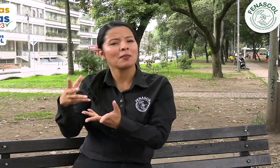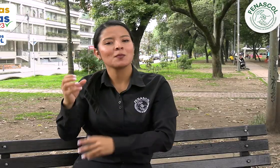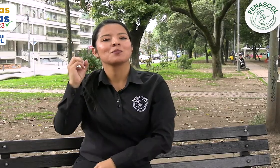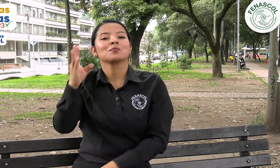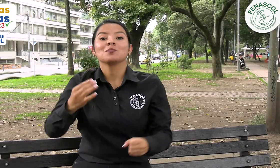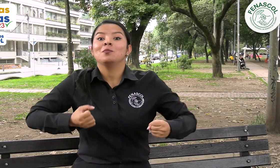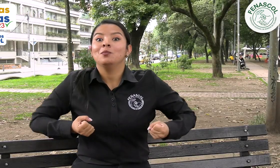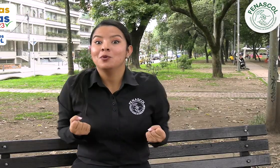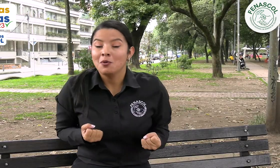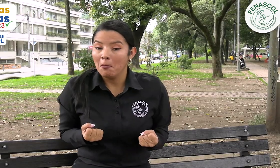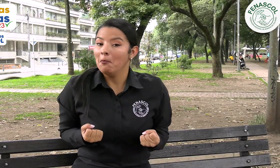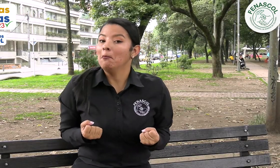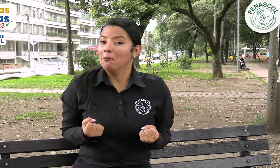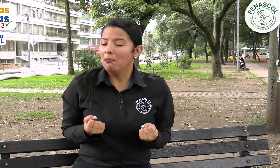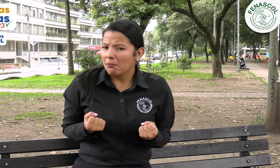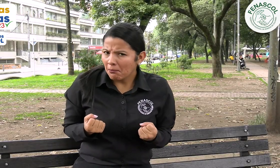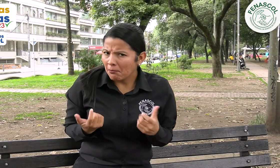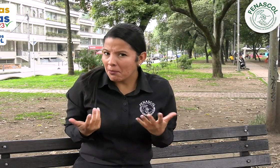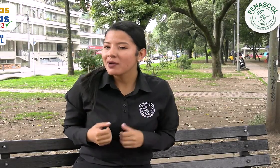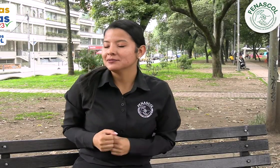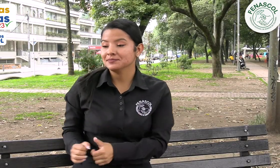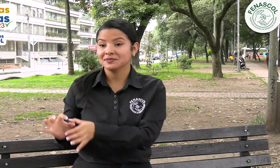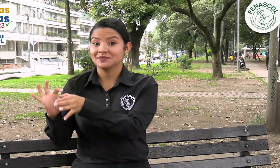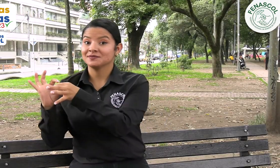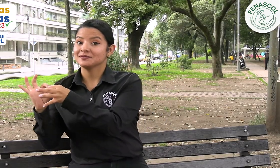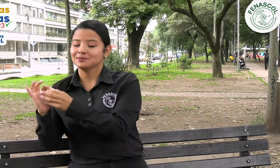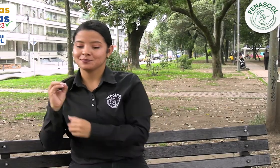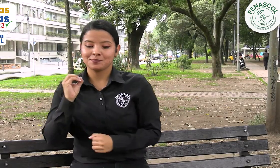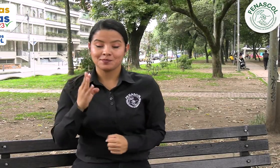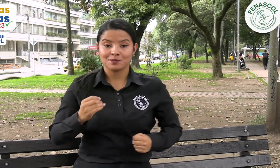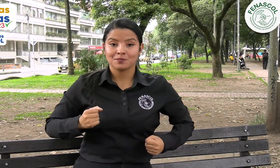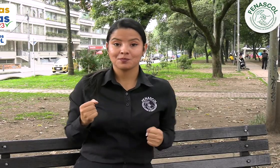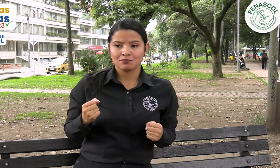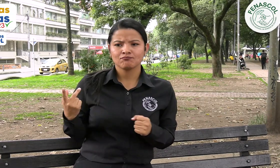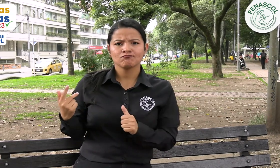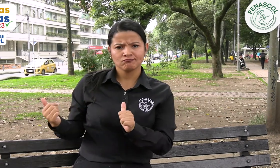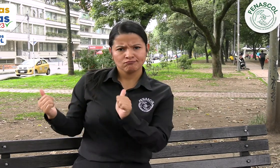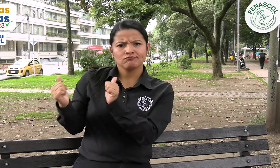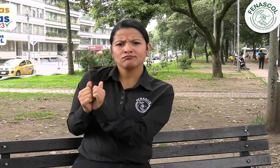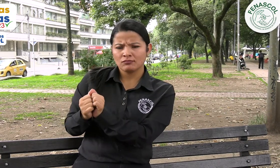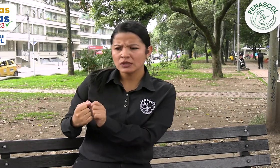El Banco de Bogotá obtuvo un reconocimiento por los módulos de educación financiera